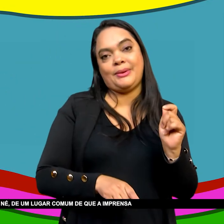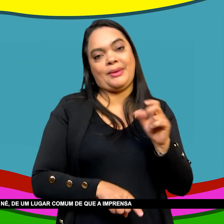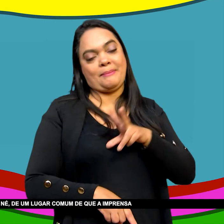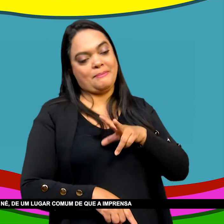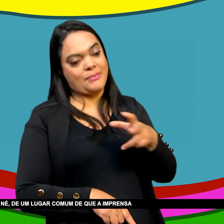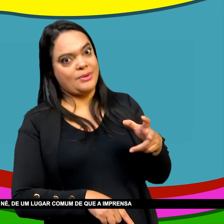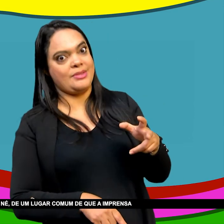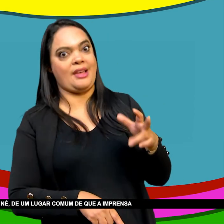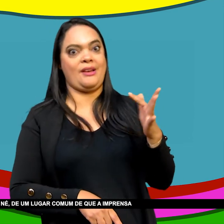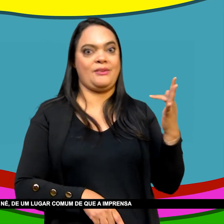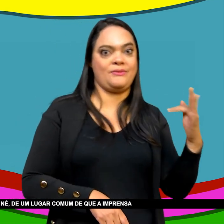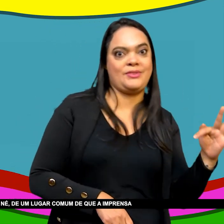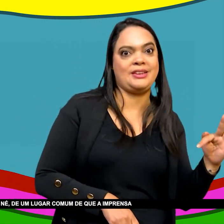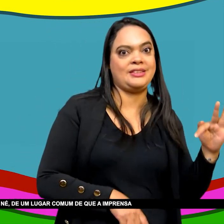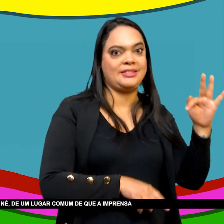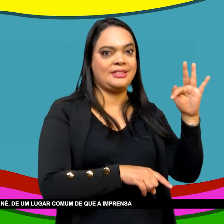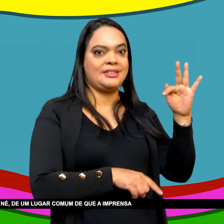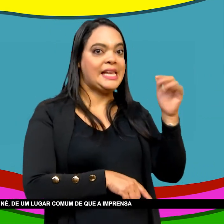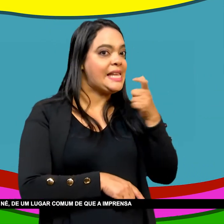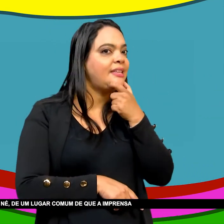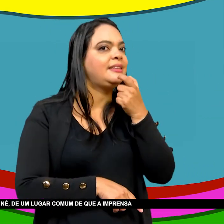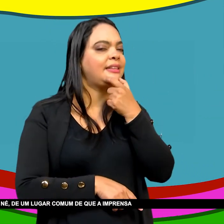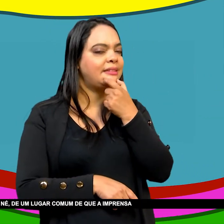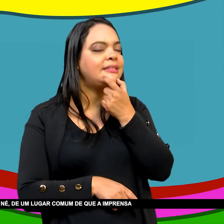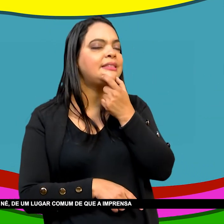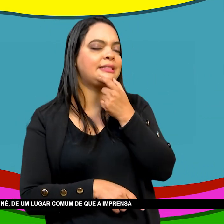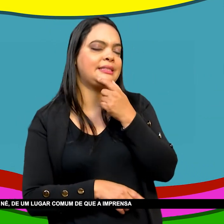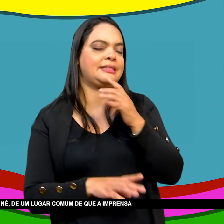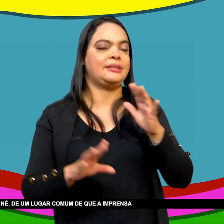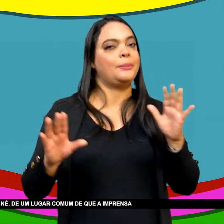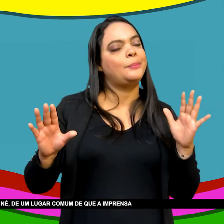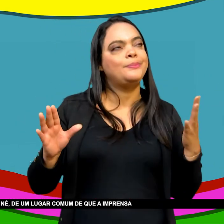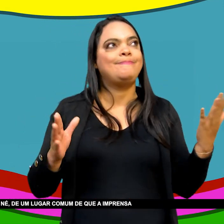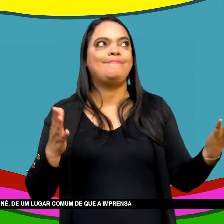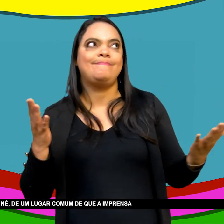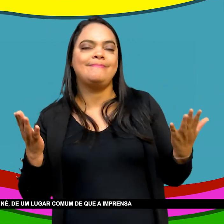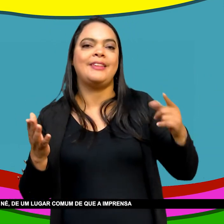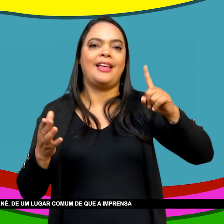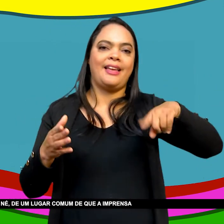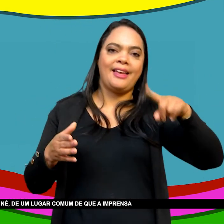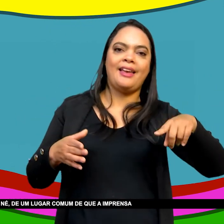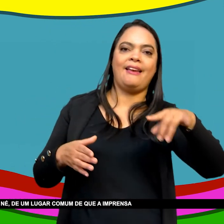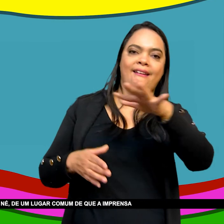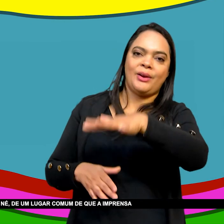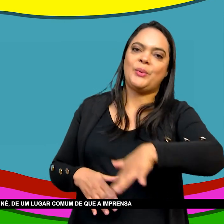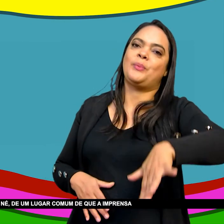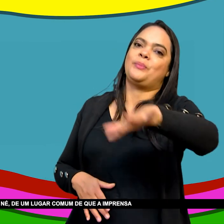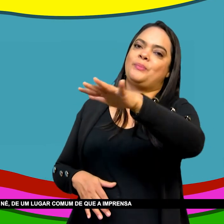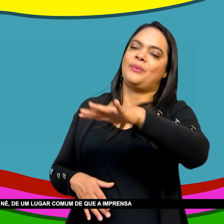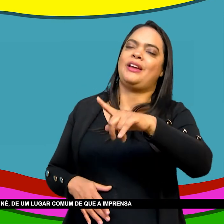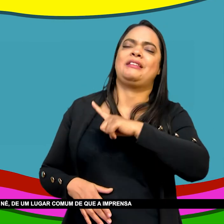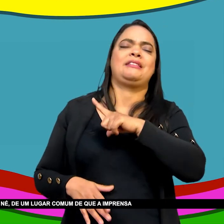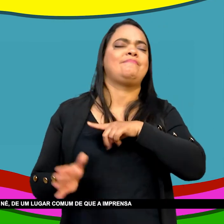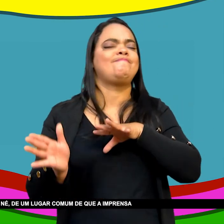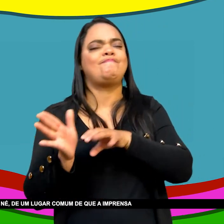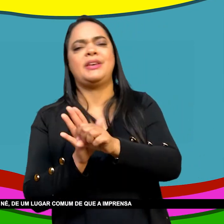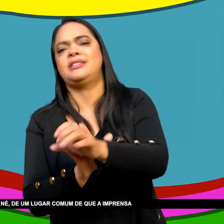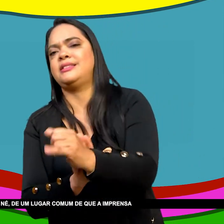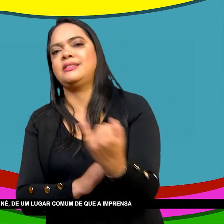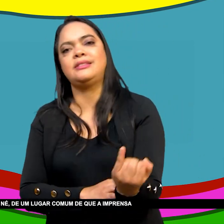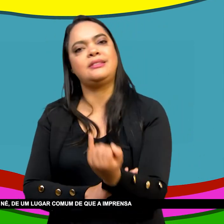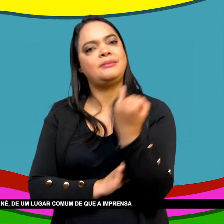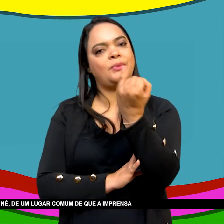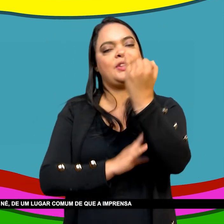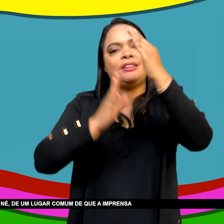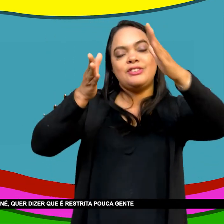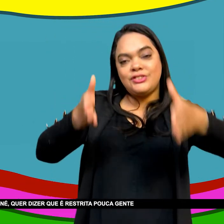Assim Porque existe Uma espécie De pressuposto De um Lugar comum